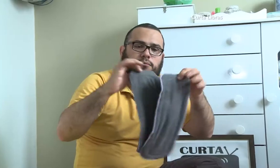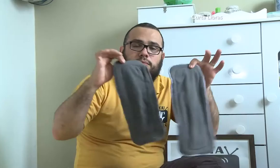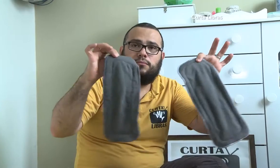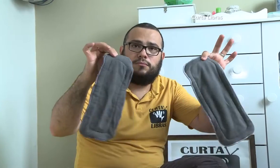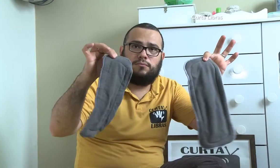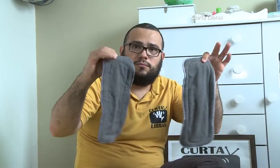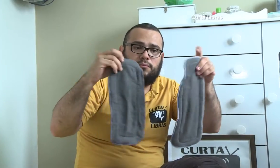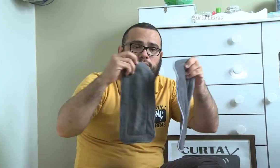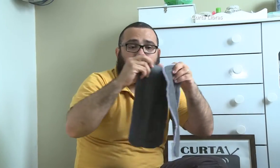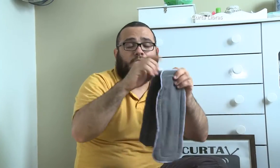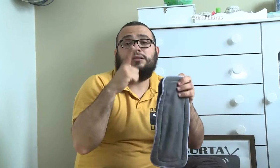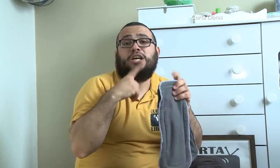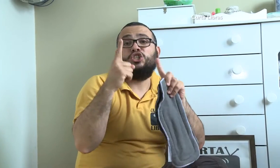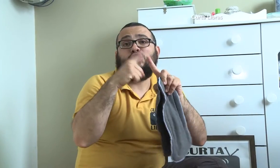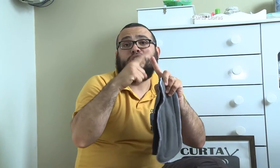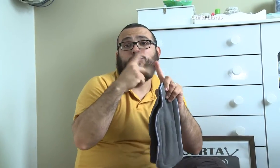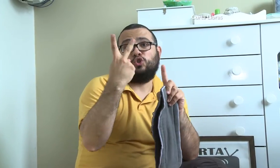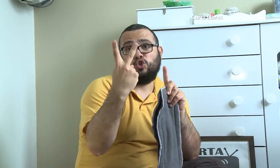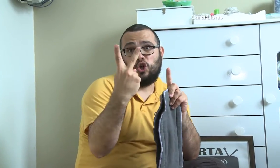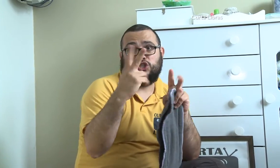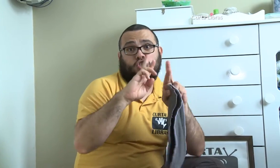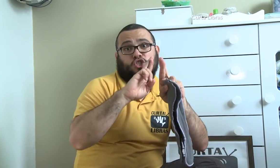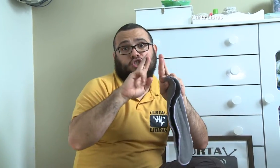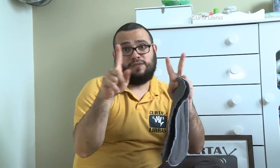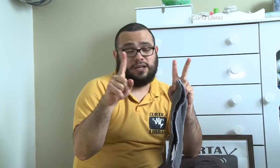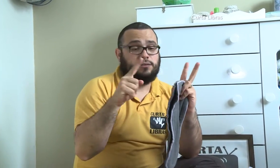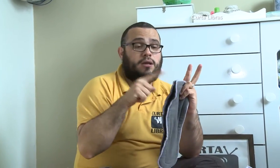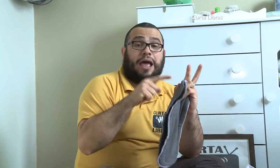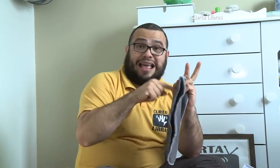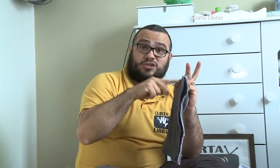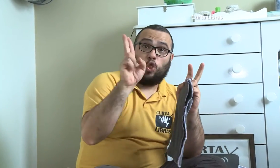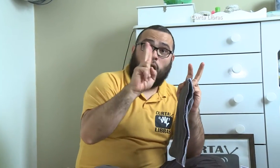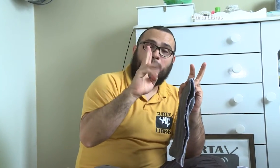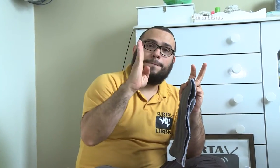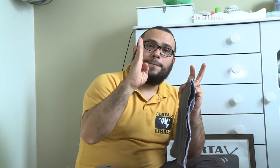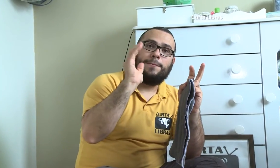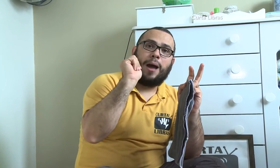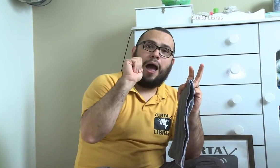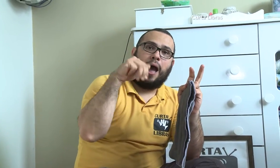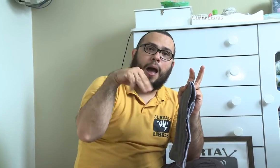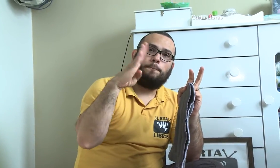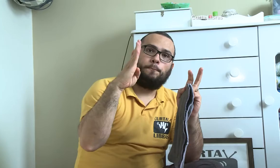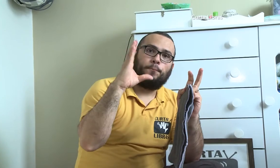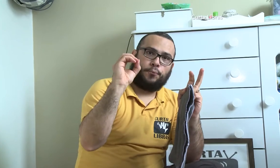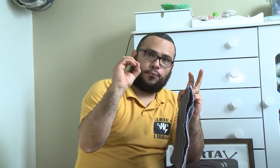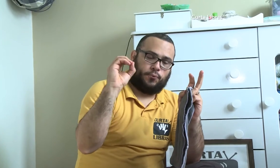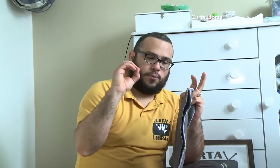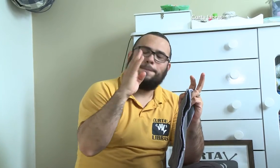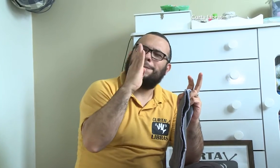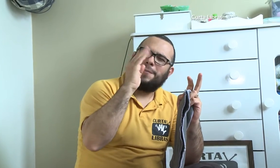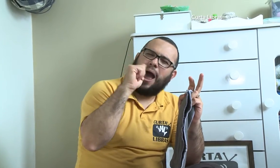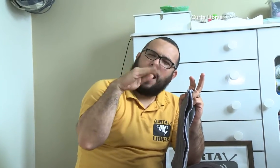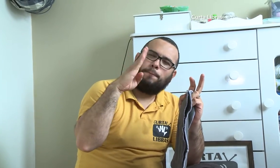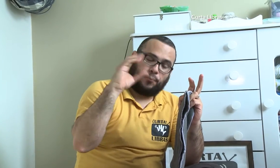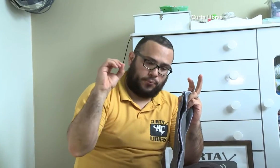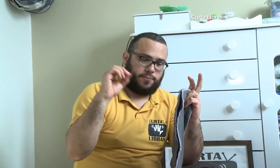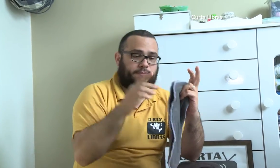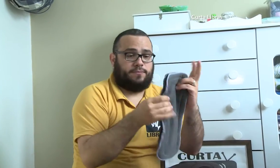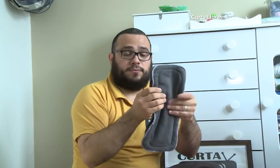Tem dois tipos diferentes. O nome desse é Bumble. Bumble. Você pode trocar o